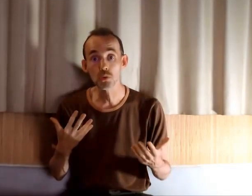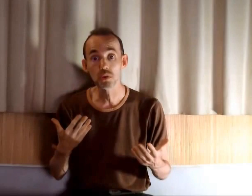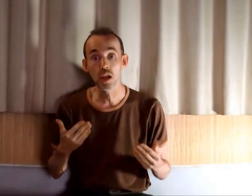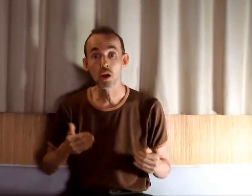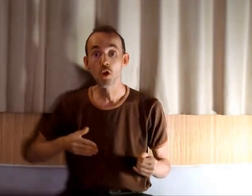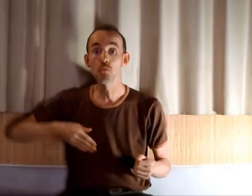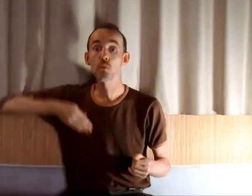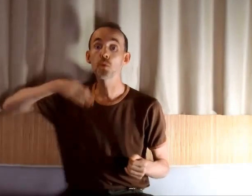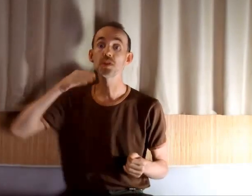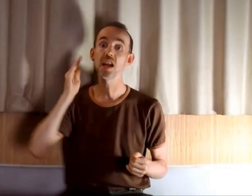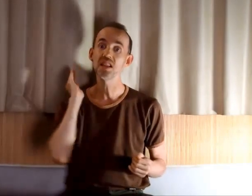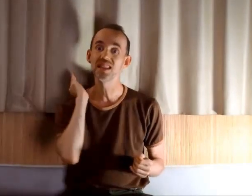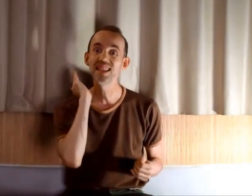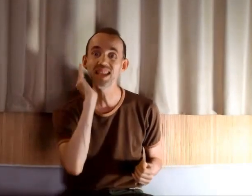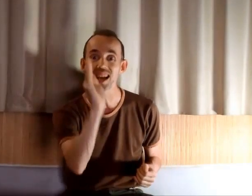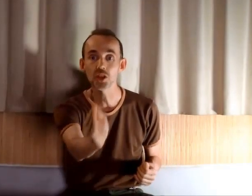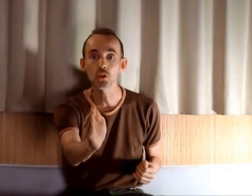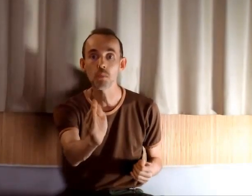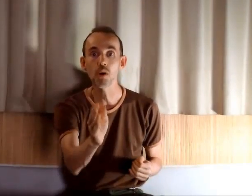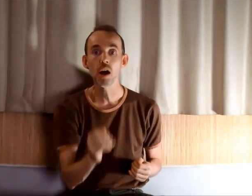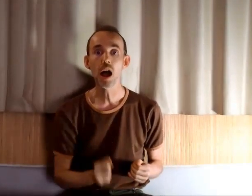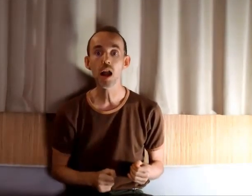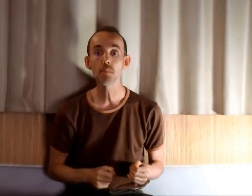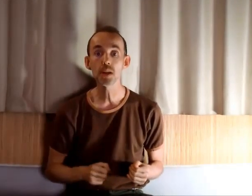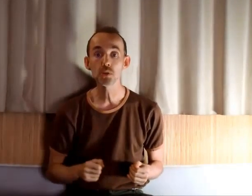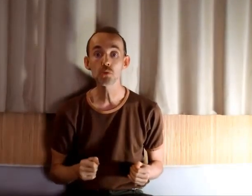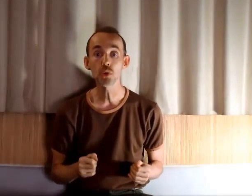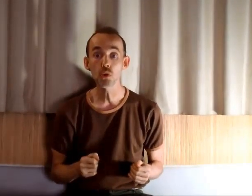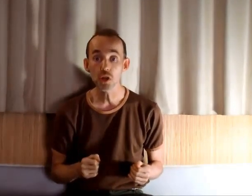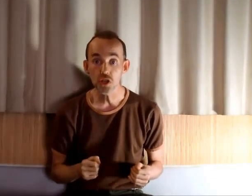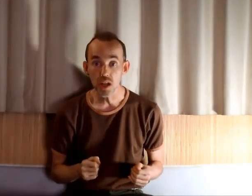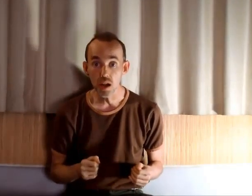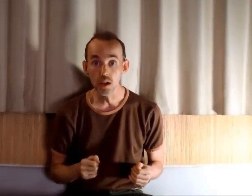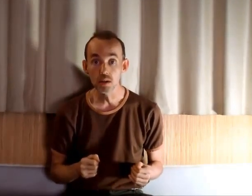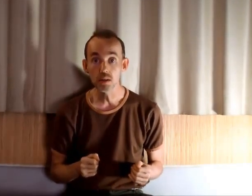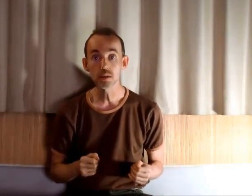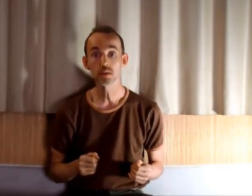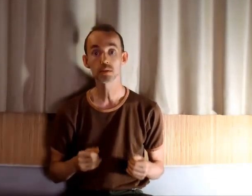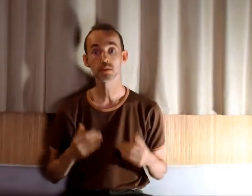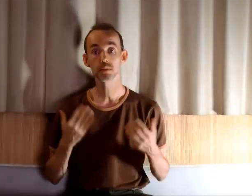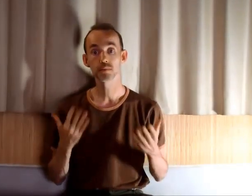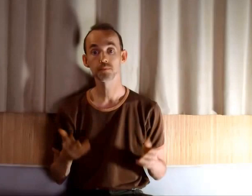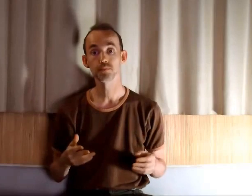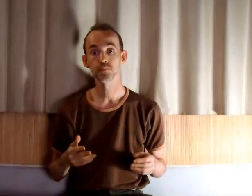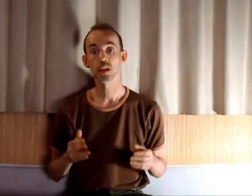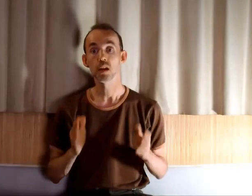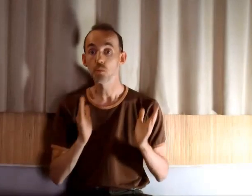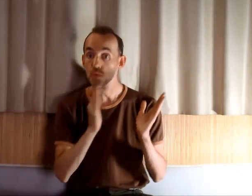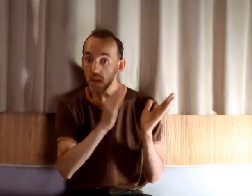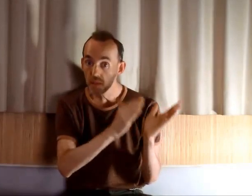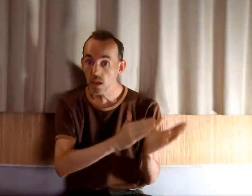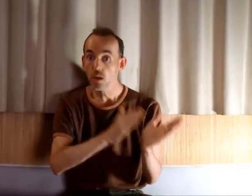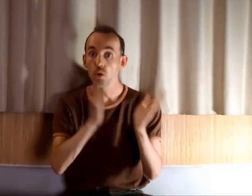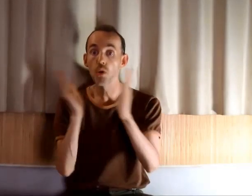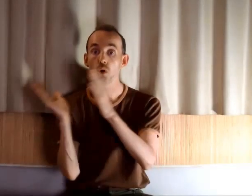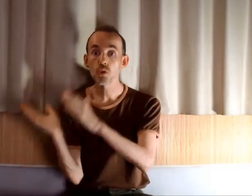secondaires. Vous pouvez aussi aller directement à la blessure originelle. Vous avez le